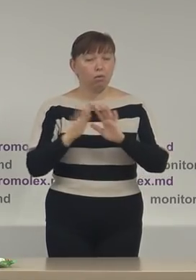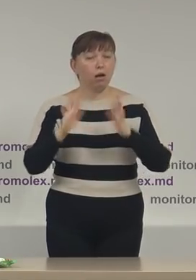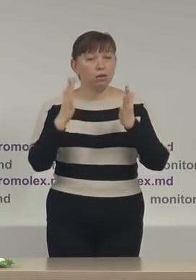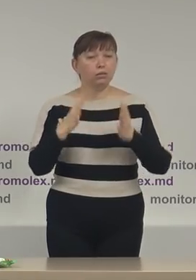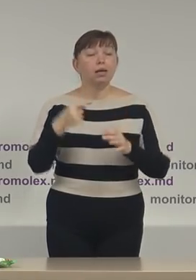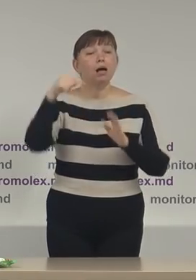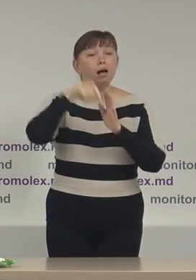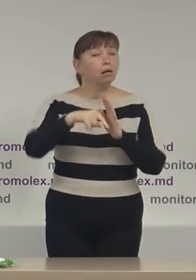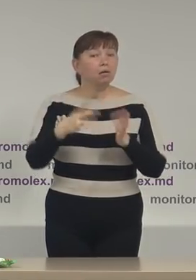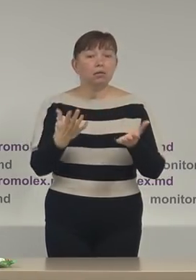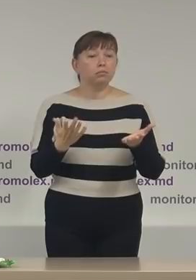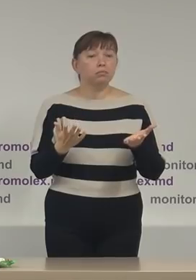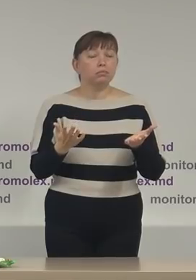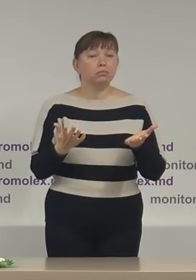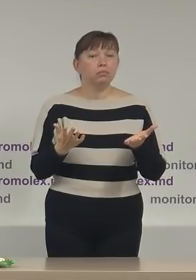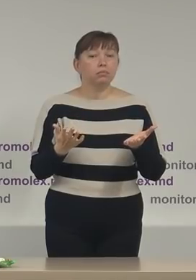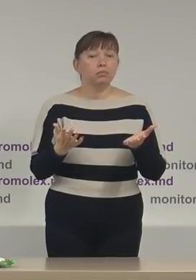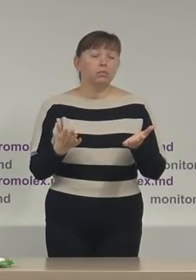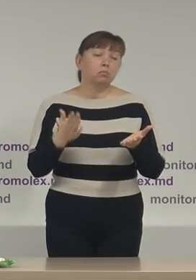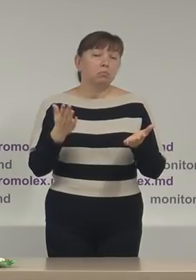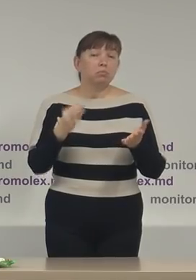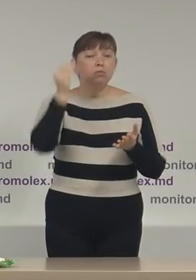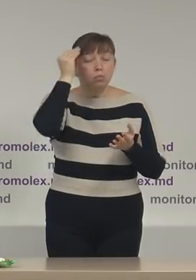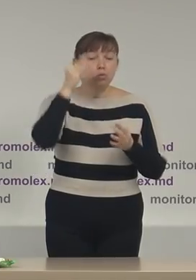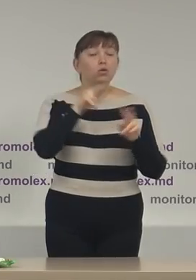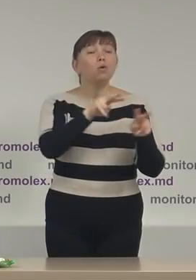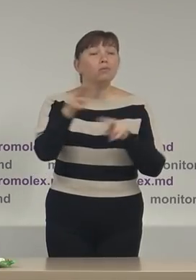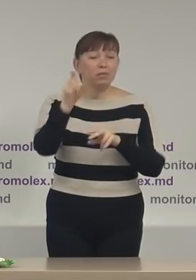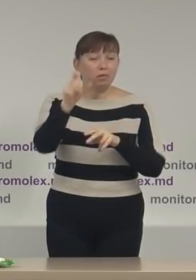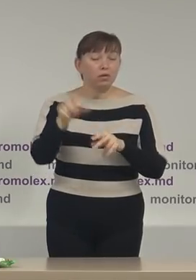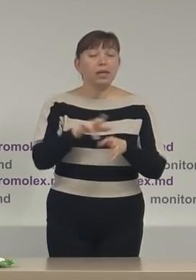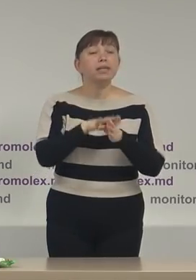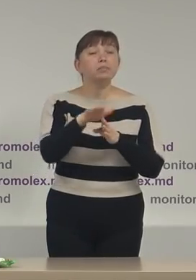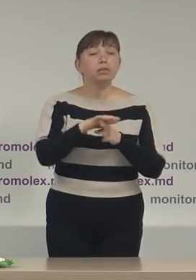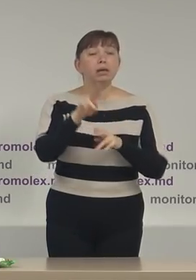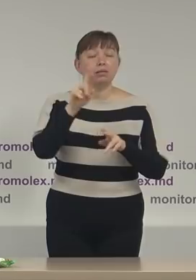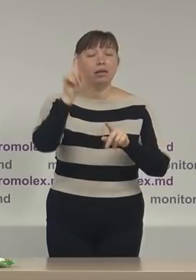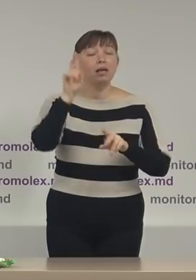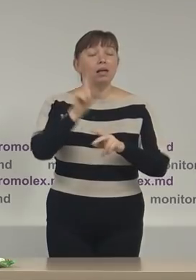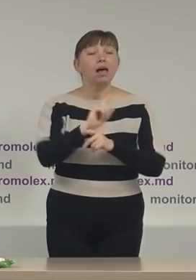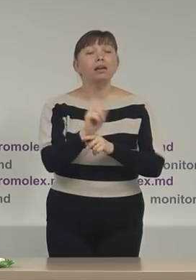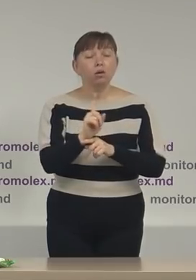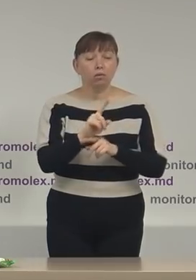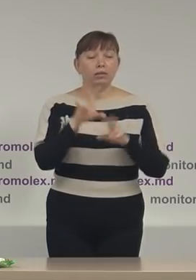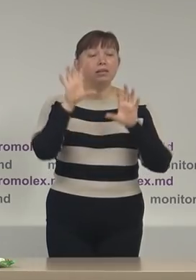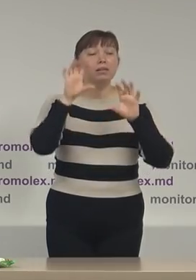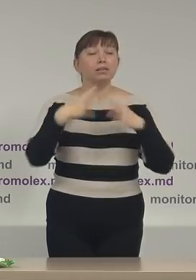în care nu au fost din punctul de vedere observatorilor respectate regulile de sănătate publică